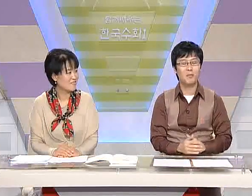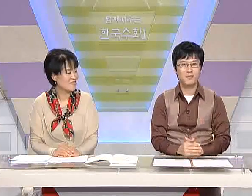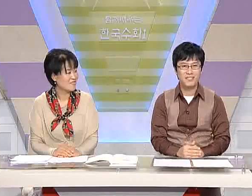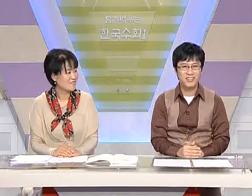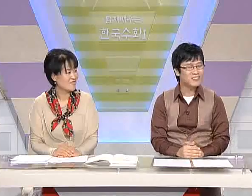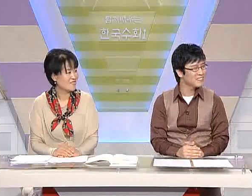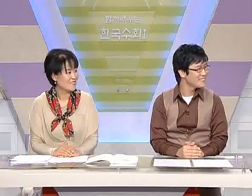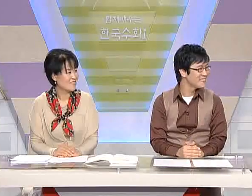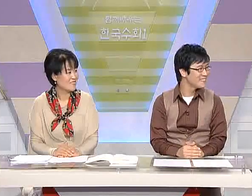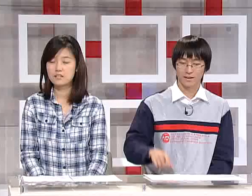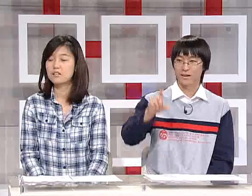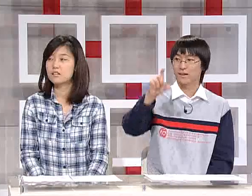해보십시오.